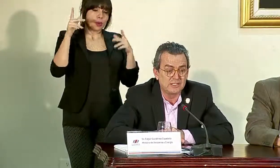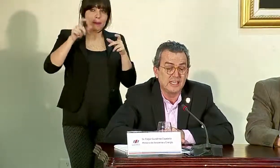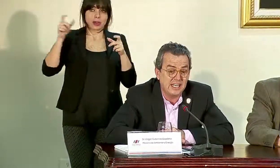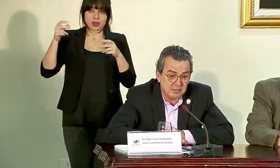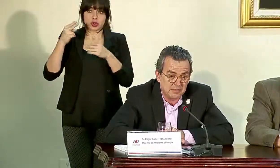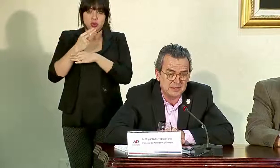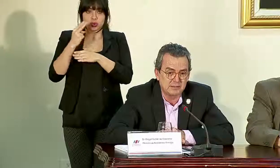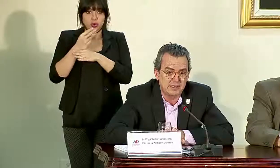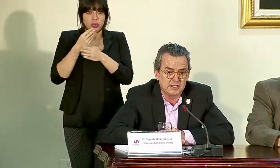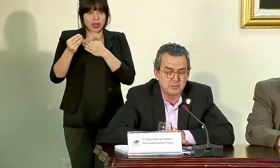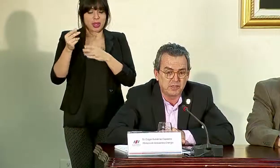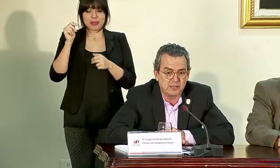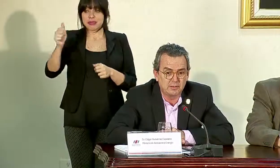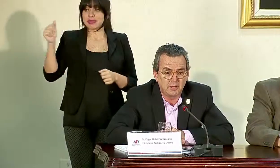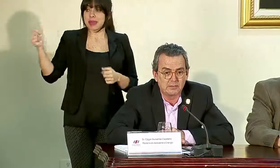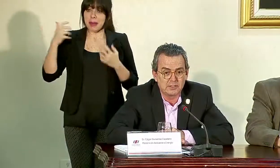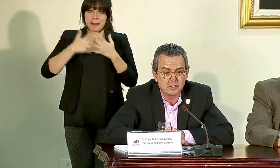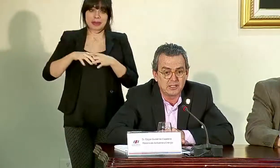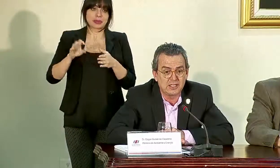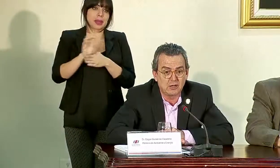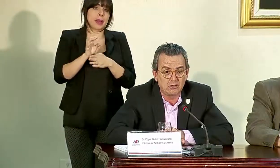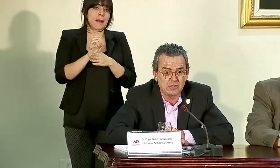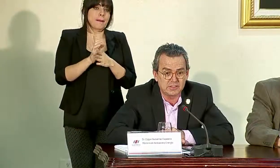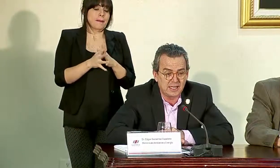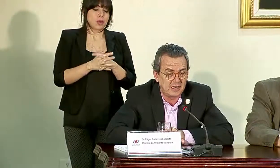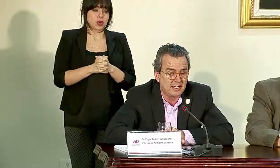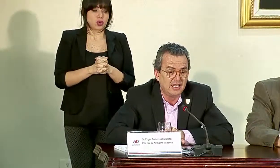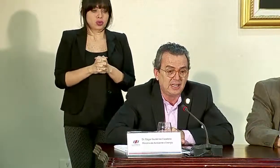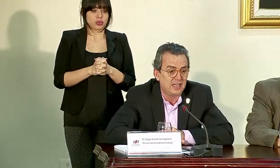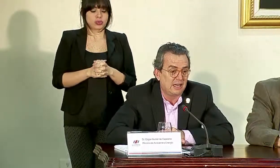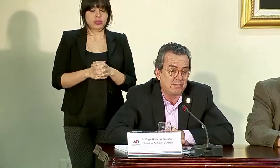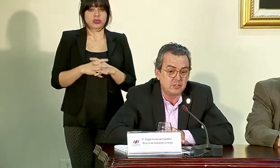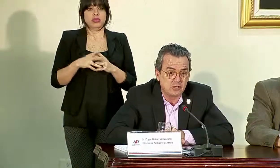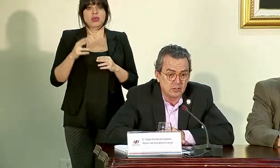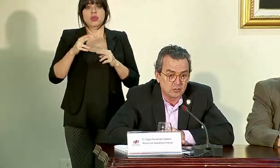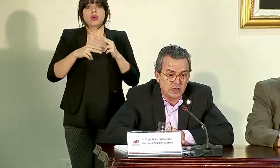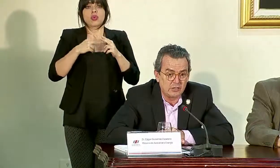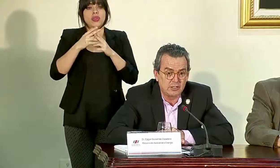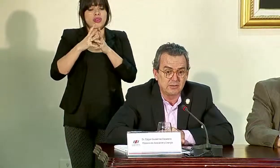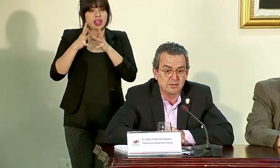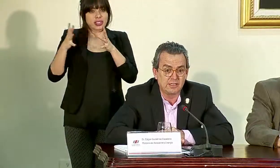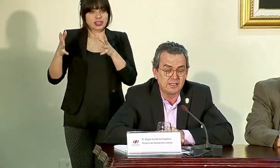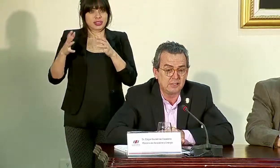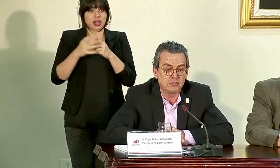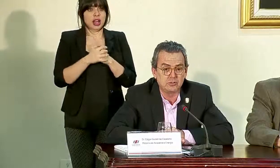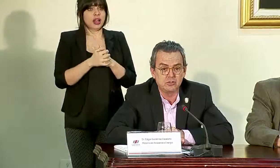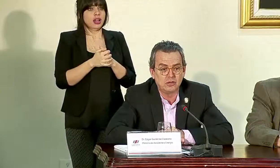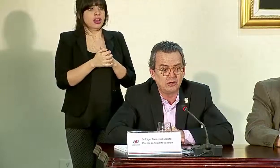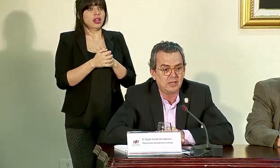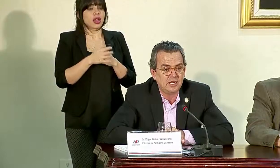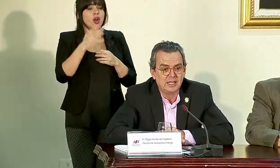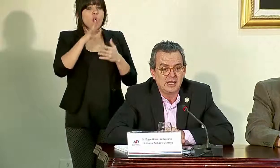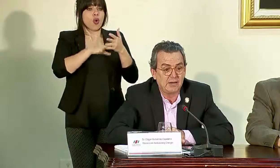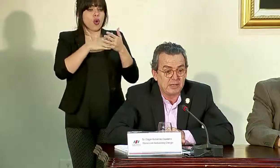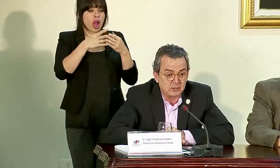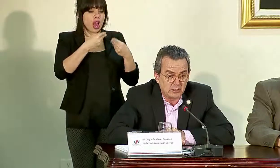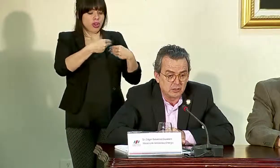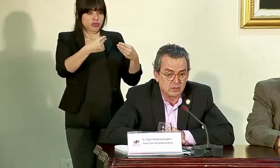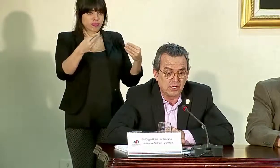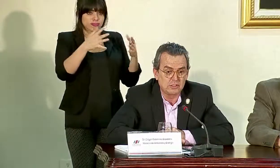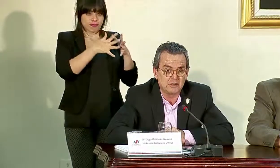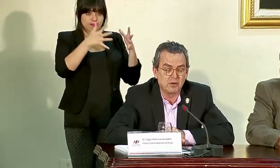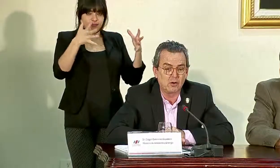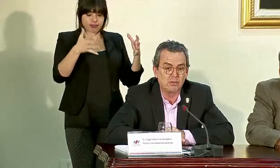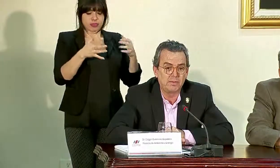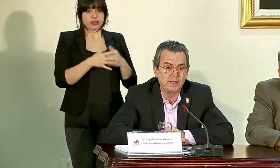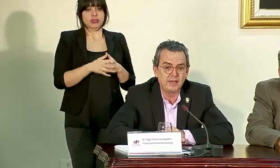consumidores y de las mismas empresas, por ejemplo, la ampliación del llenado universal, la ampliación de los horarios de distribución, la ampliación